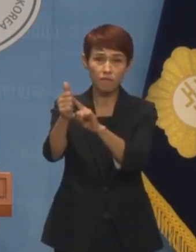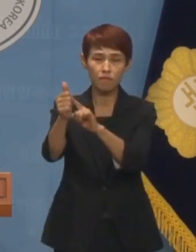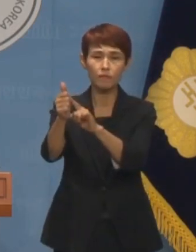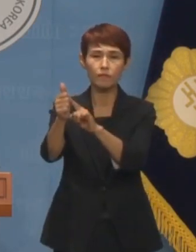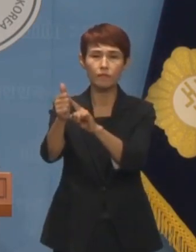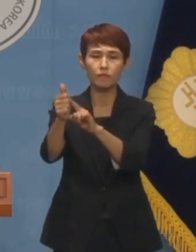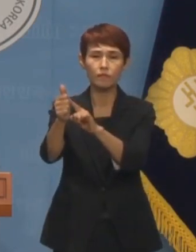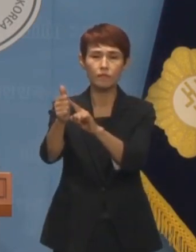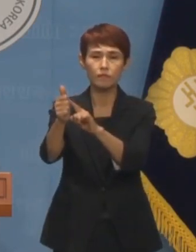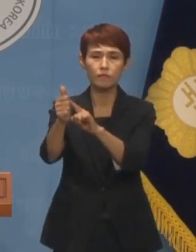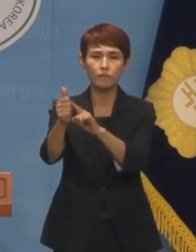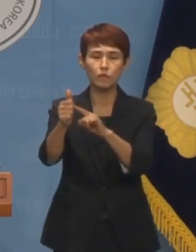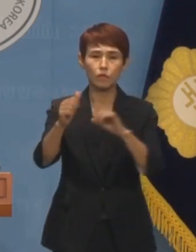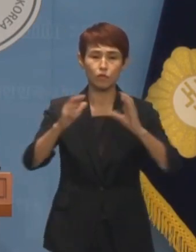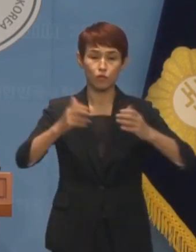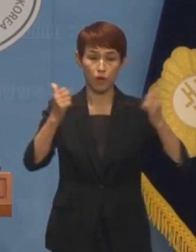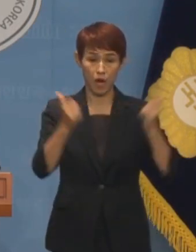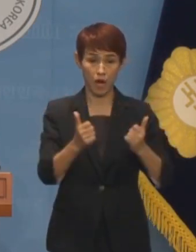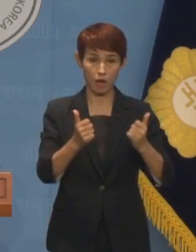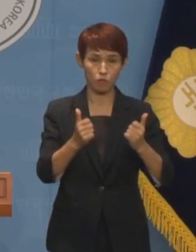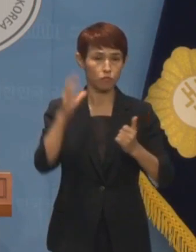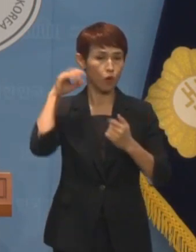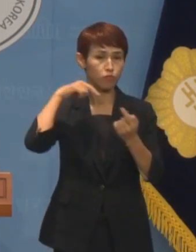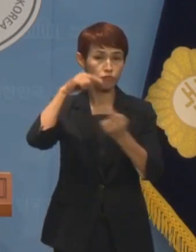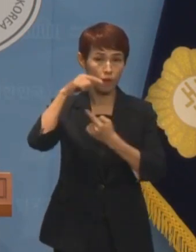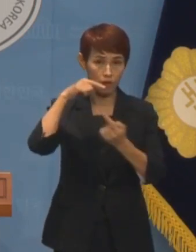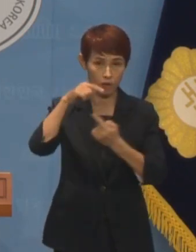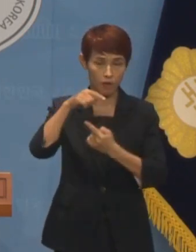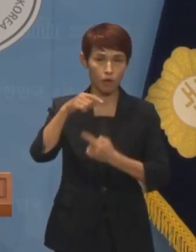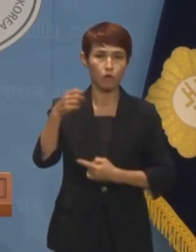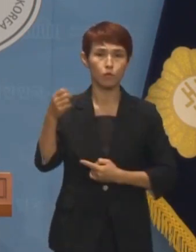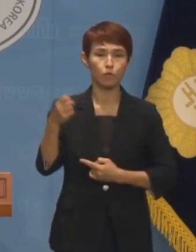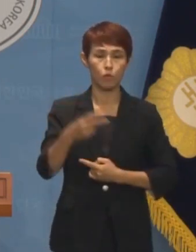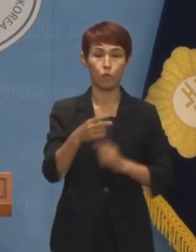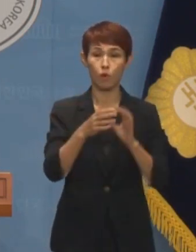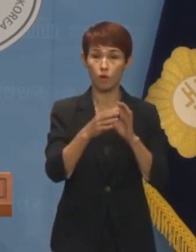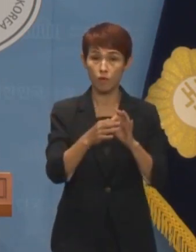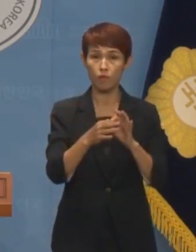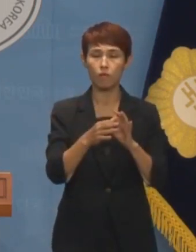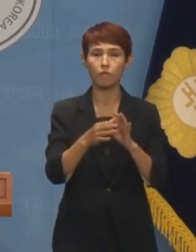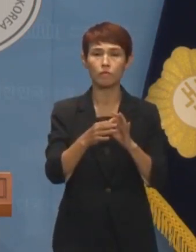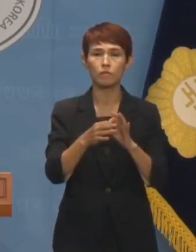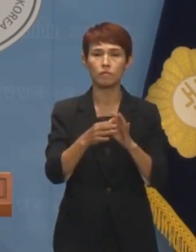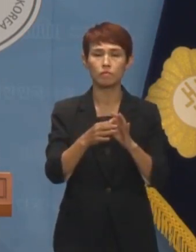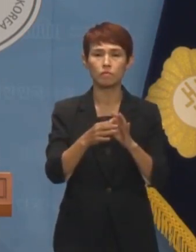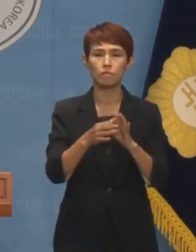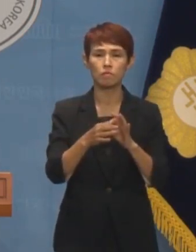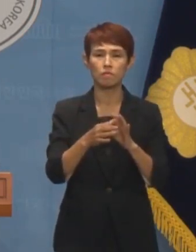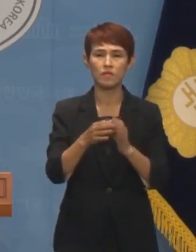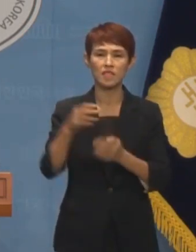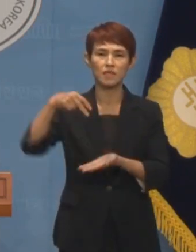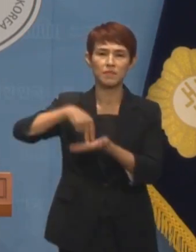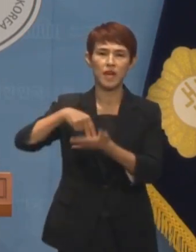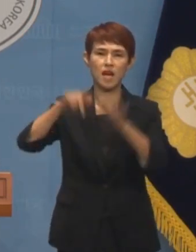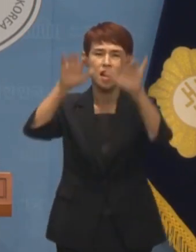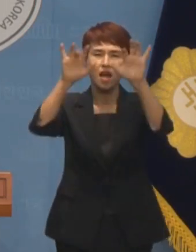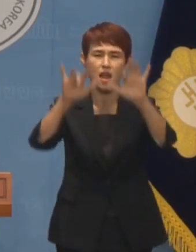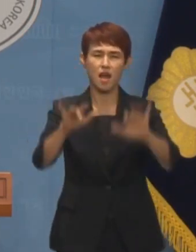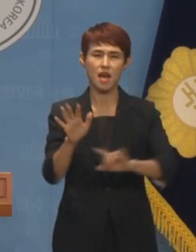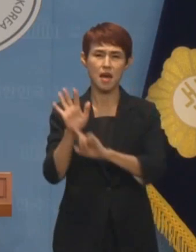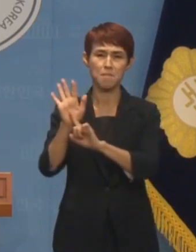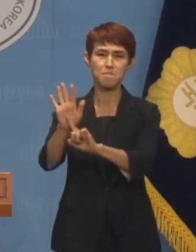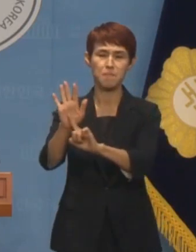직무대행이 국회에서 진행되는 청문회와 관련해 장문의 입장문을 발표했습니다.